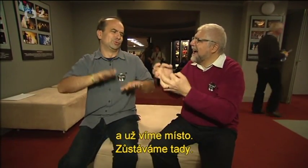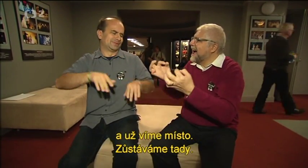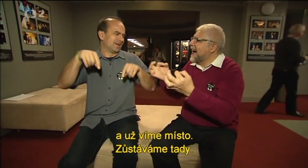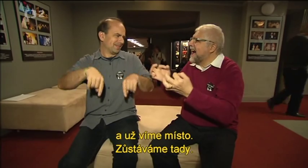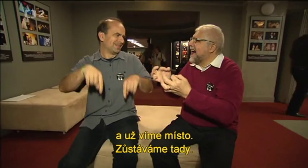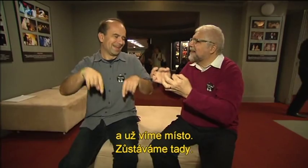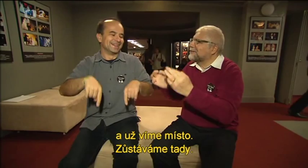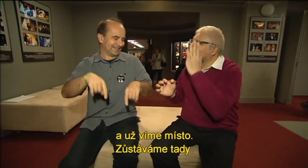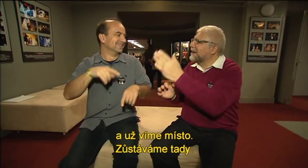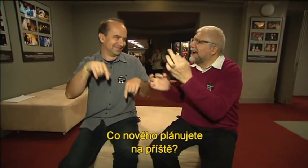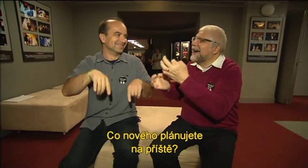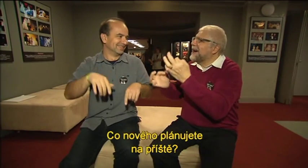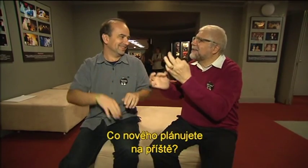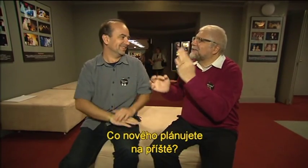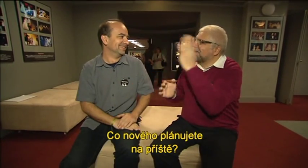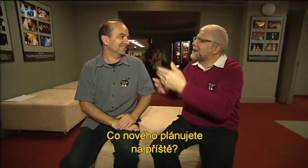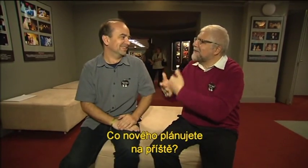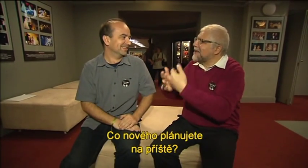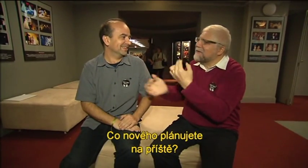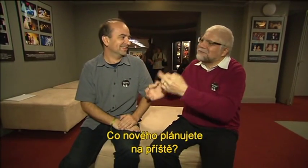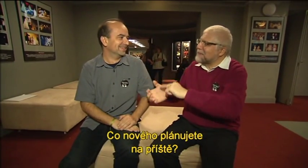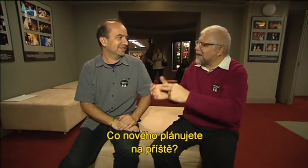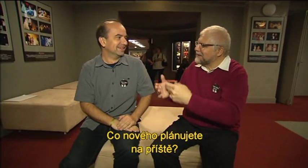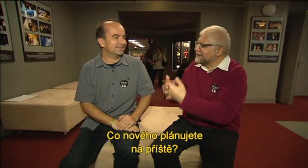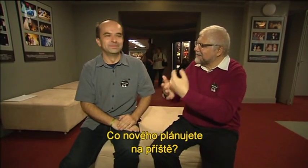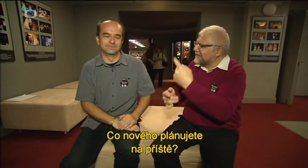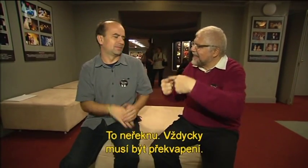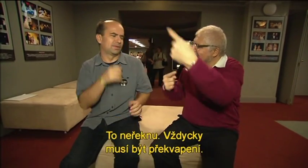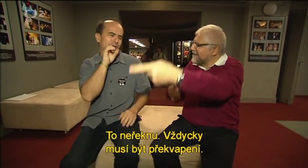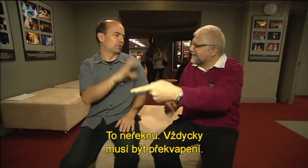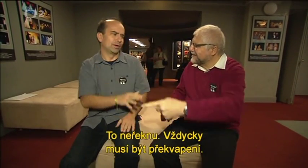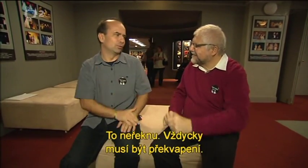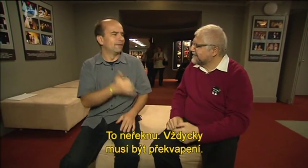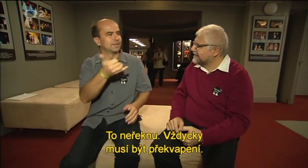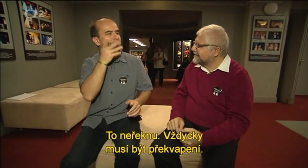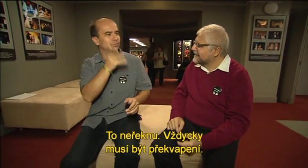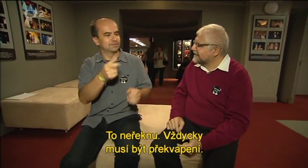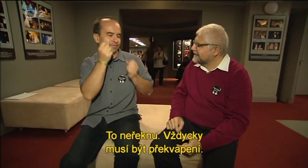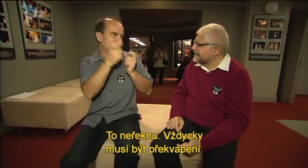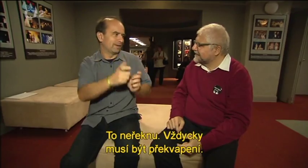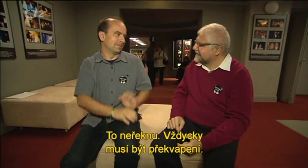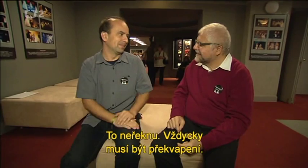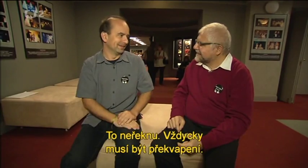tady. Co nového plánujete na příště? To neřeknu. Vždycky musí být překvapení.